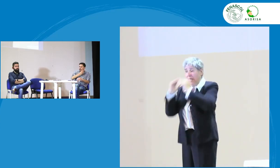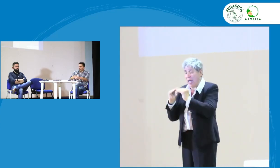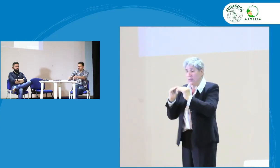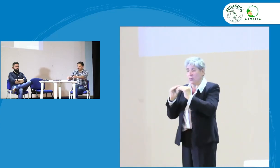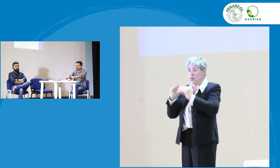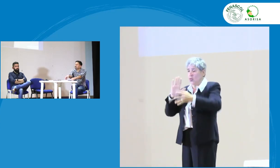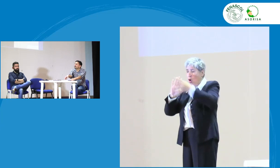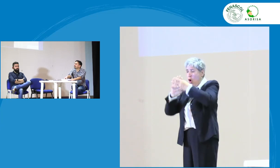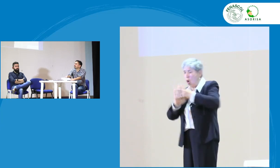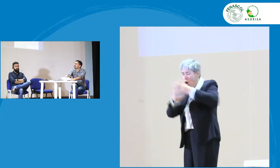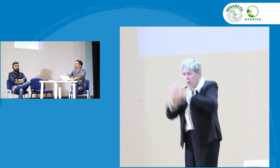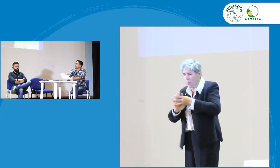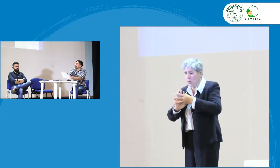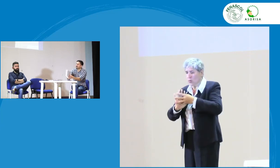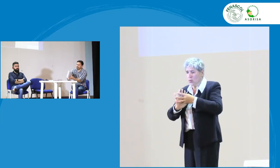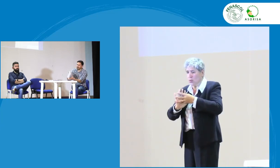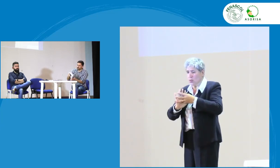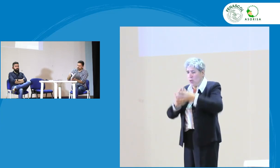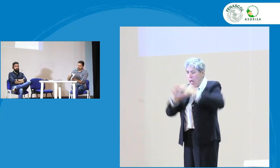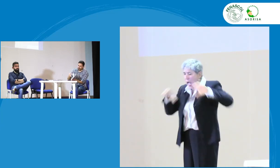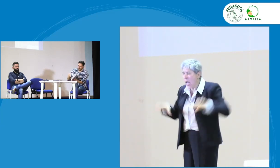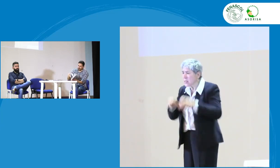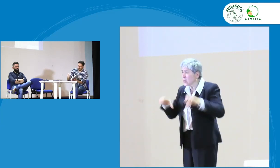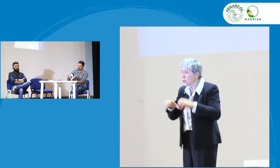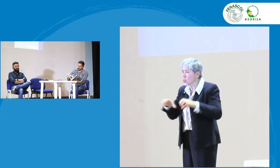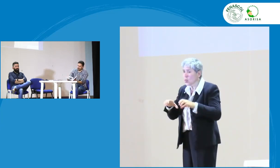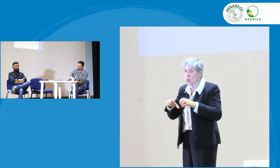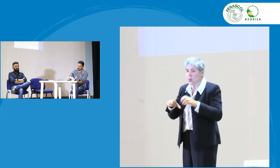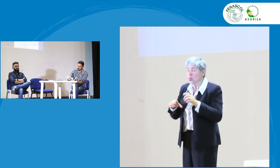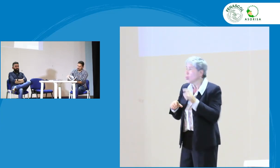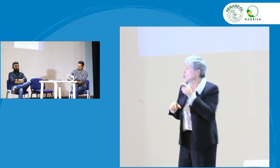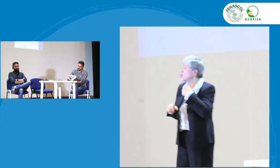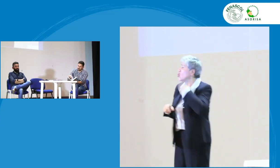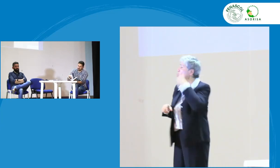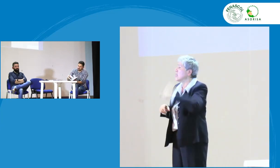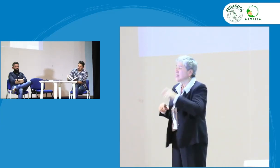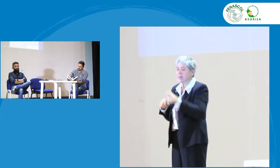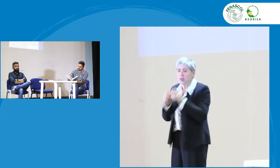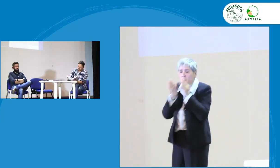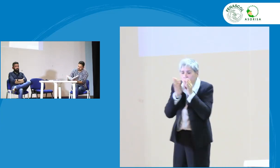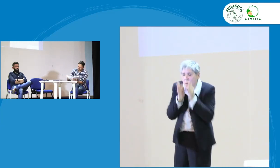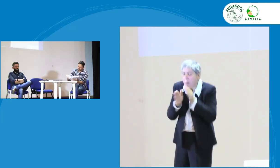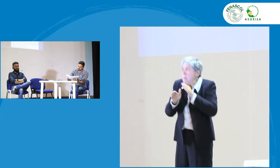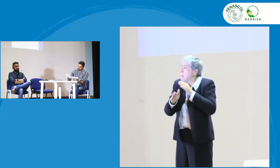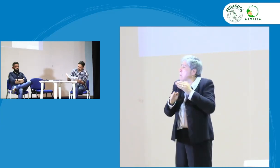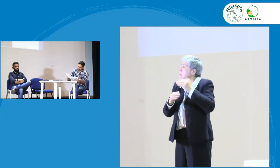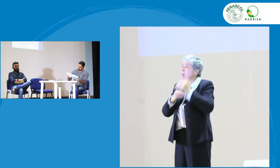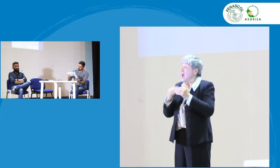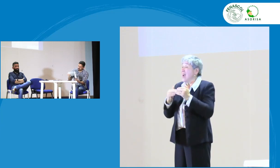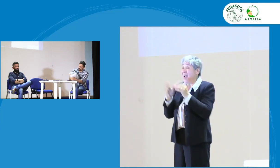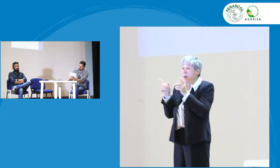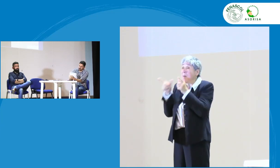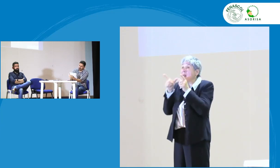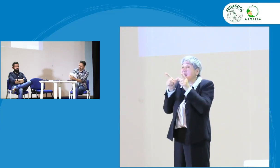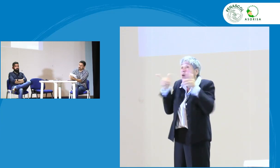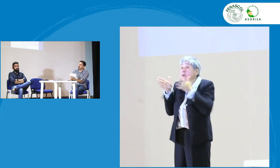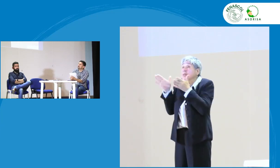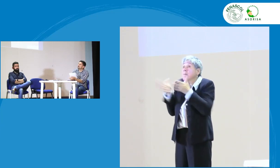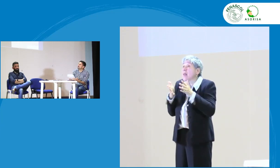hablando de la adquisición, del estatus, del corpus, de las actitudes. Es importante que en la